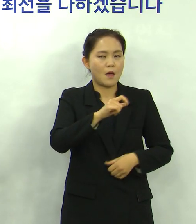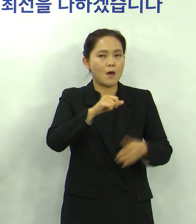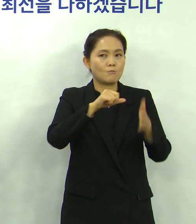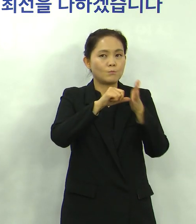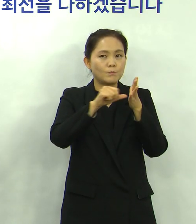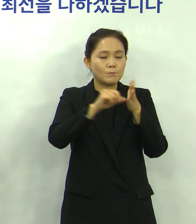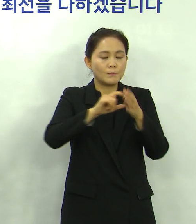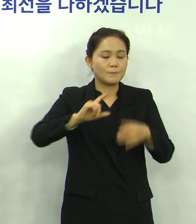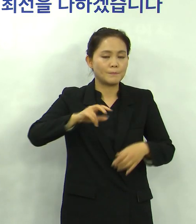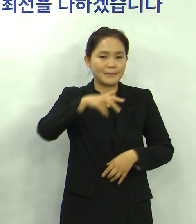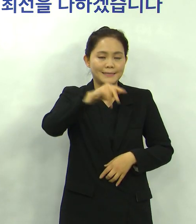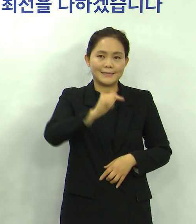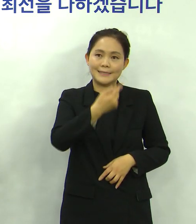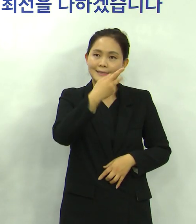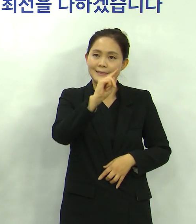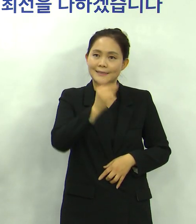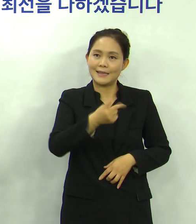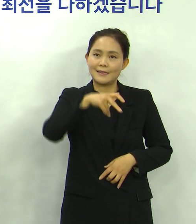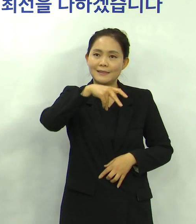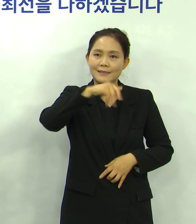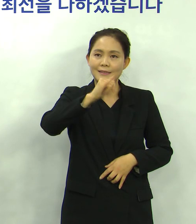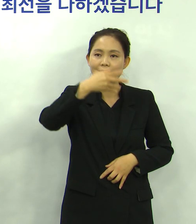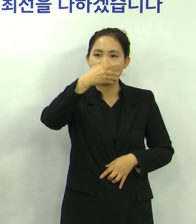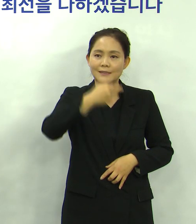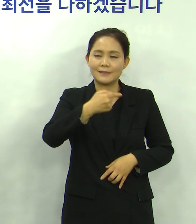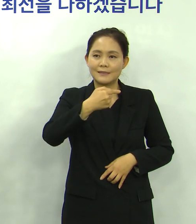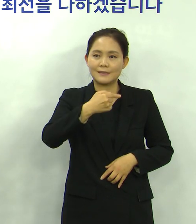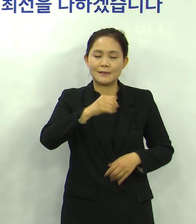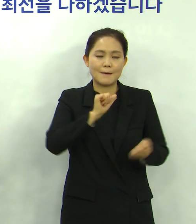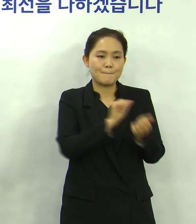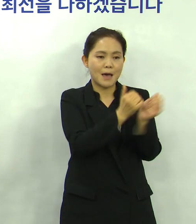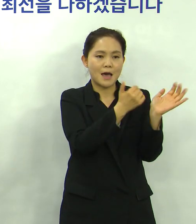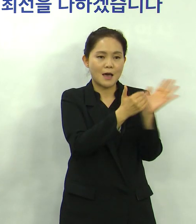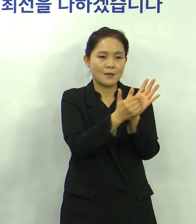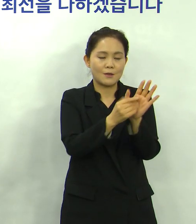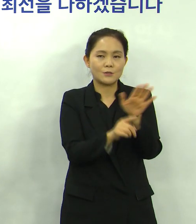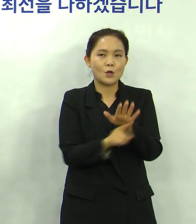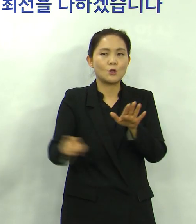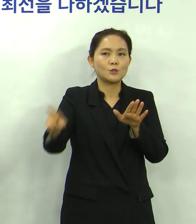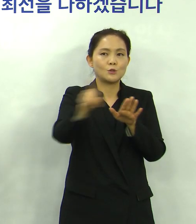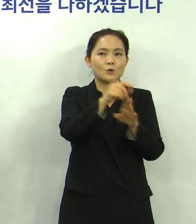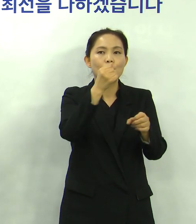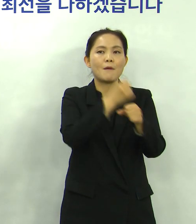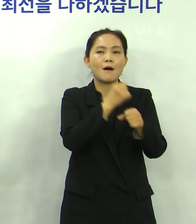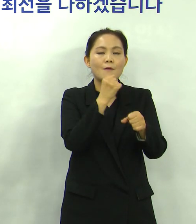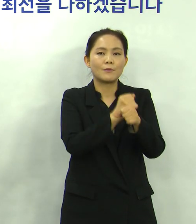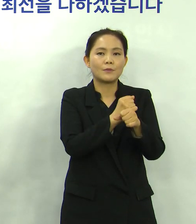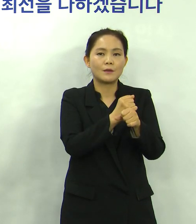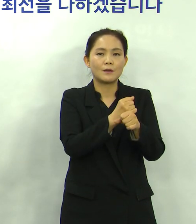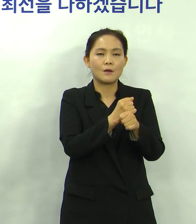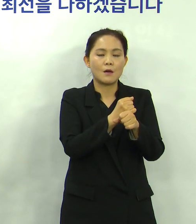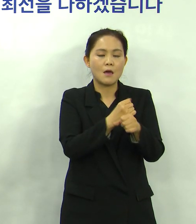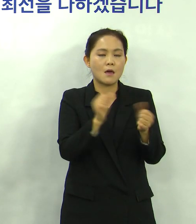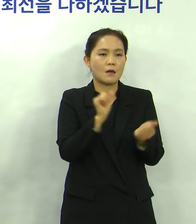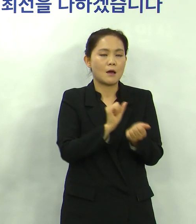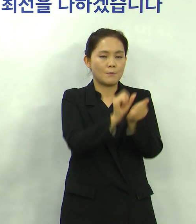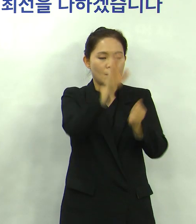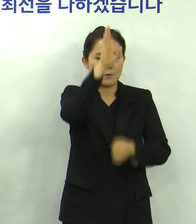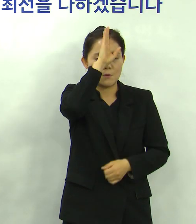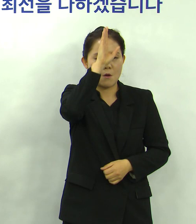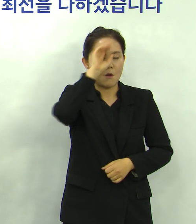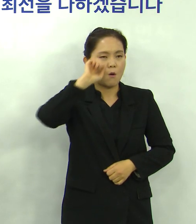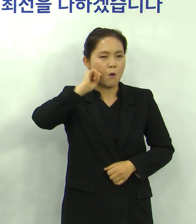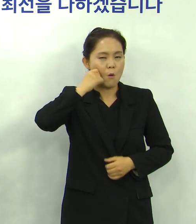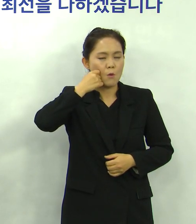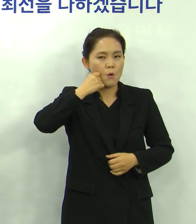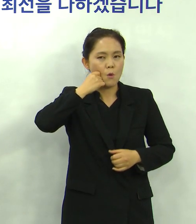세계 최고의 방역 선진국으로 무뚝 세웠고 더 나아가서 감염병 위기로 어려움을